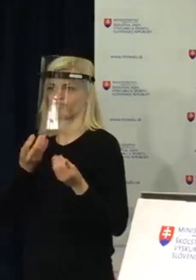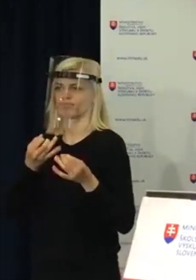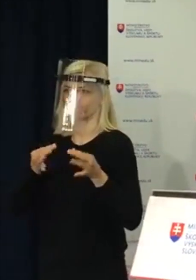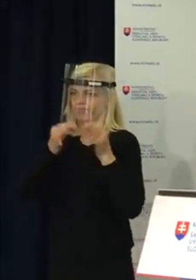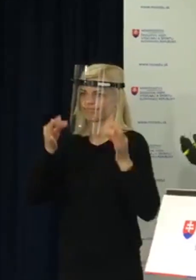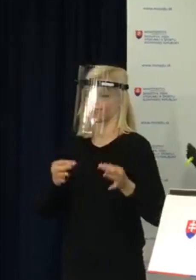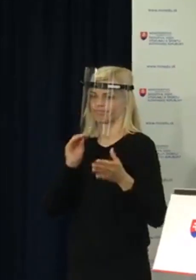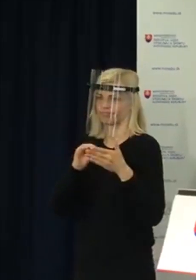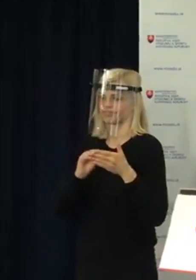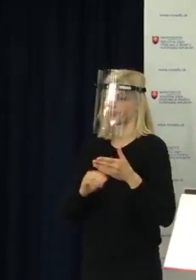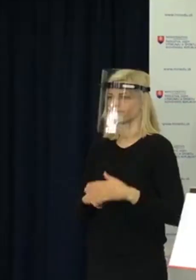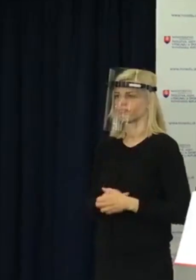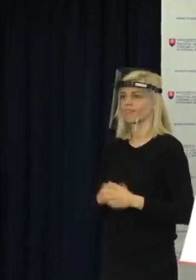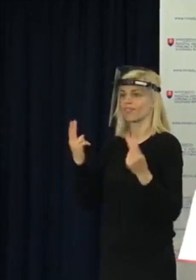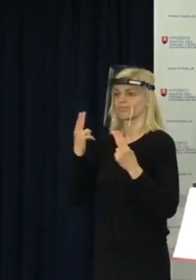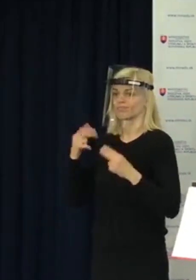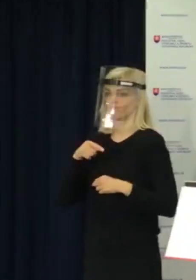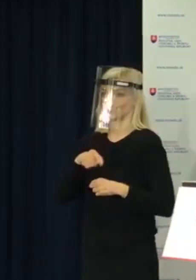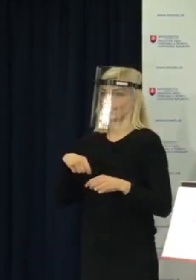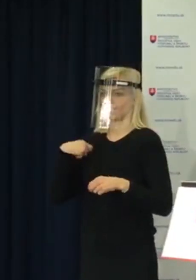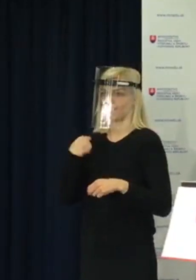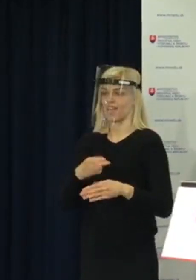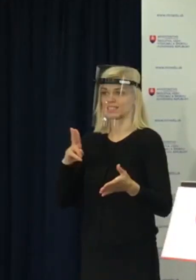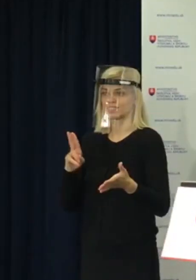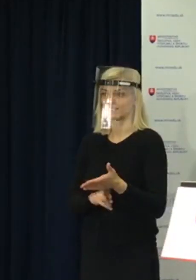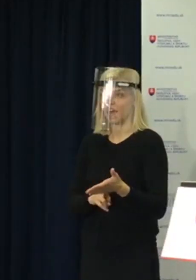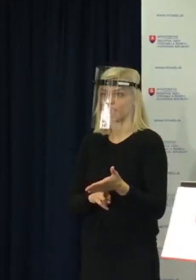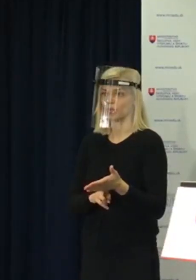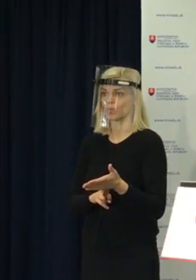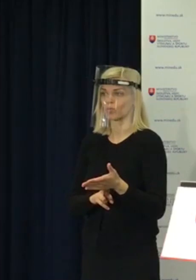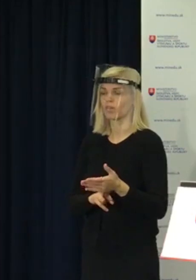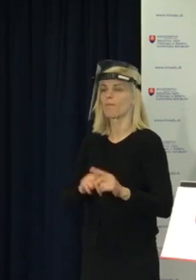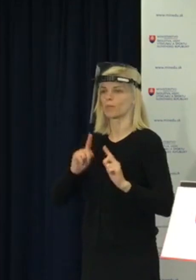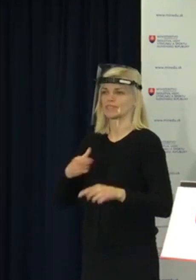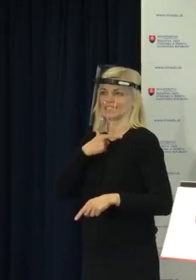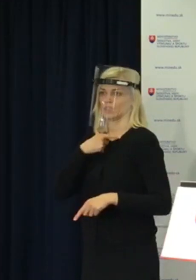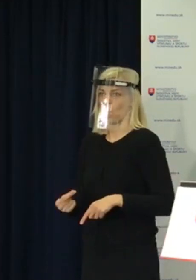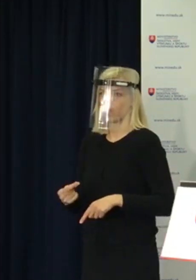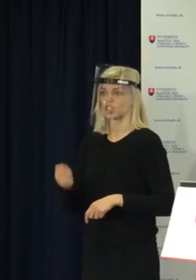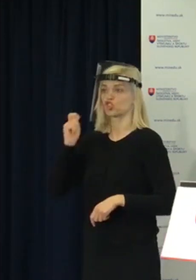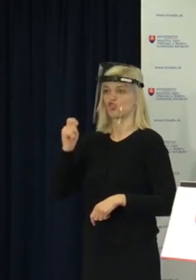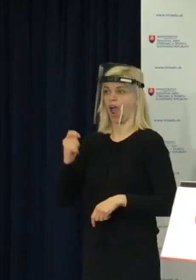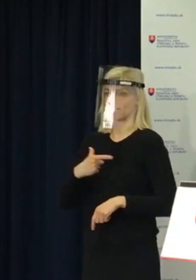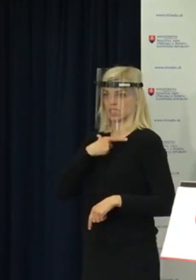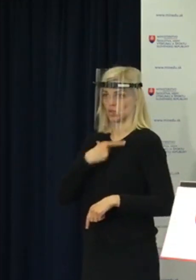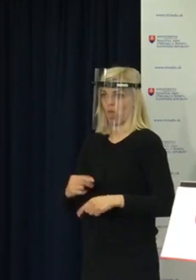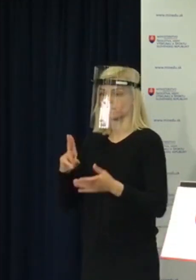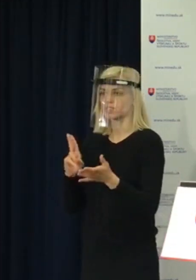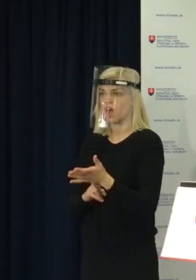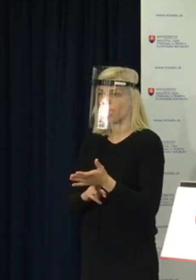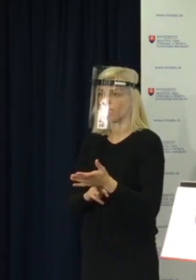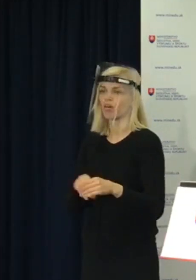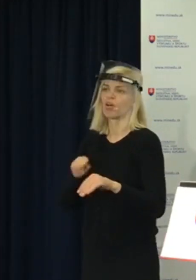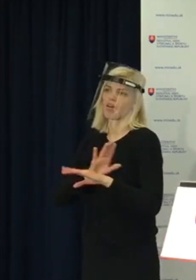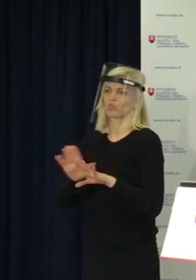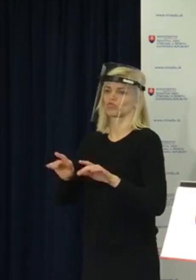musí prebehnúť súhlas tejto známky, takže ak žiak s priemerom súhlasí, tým momentom v podstate